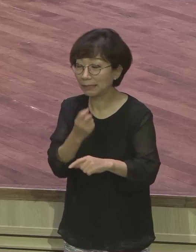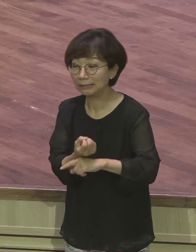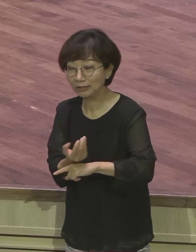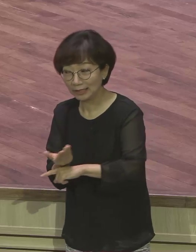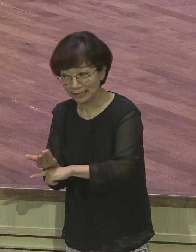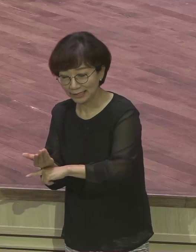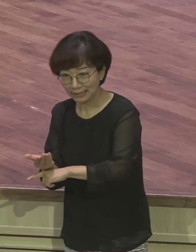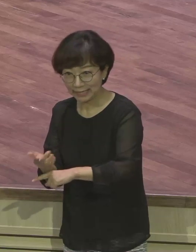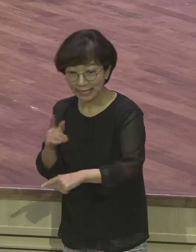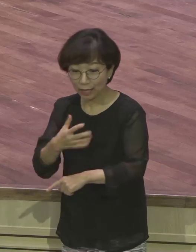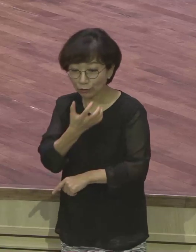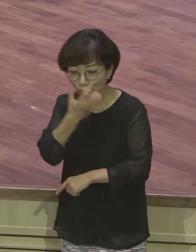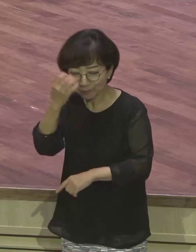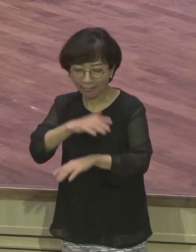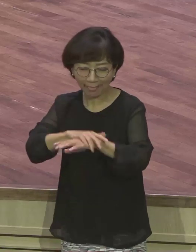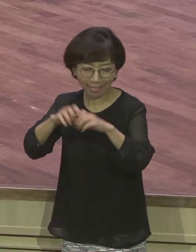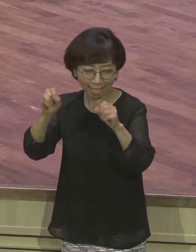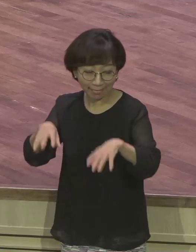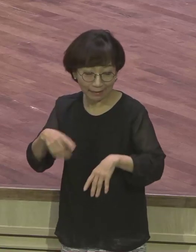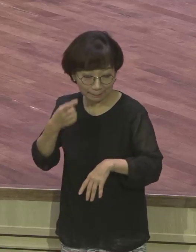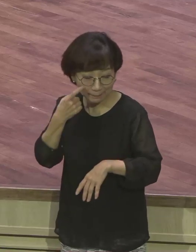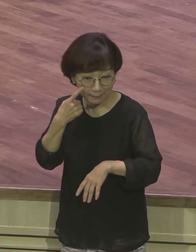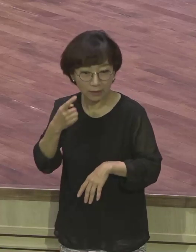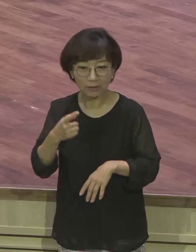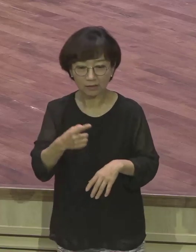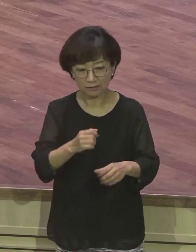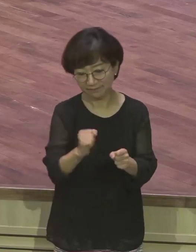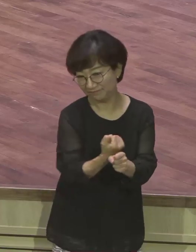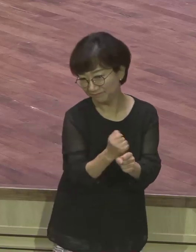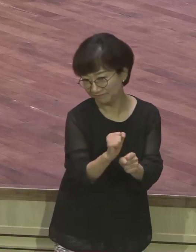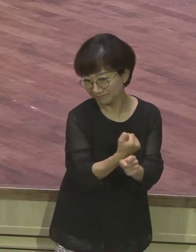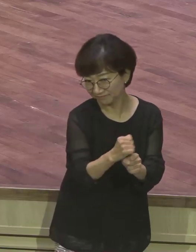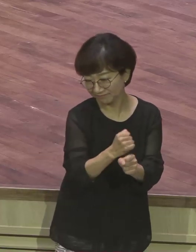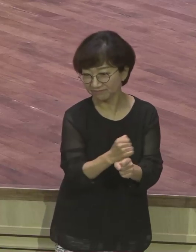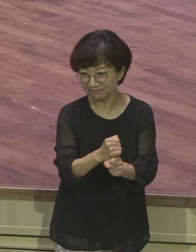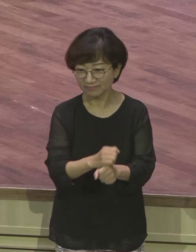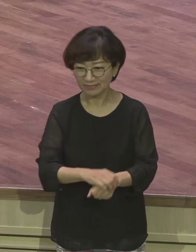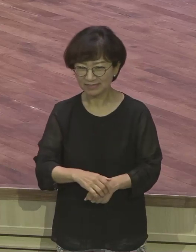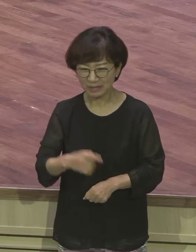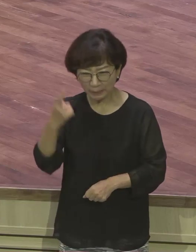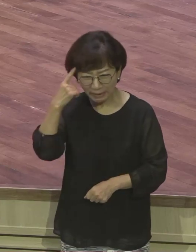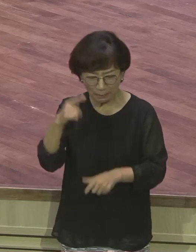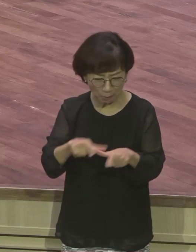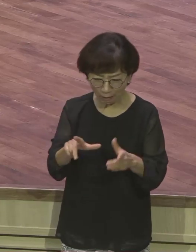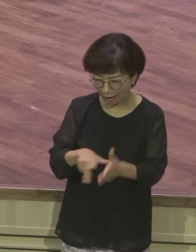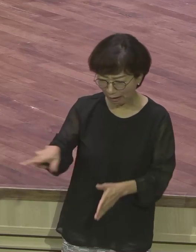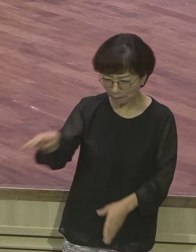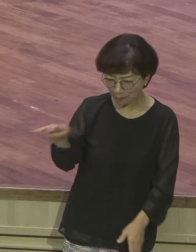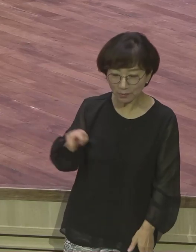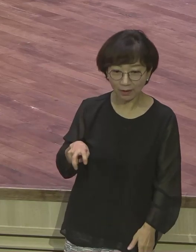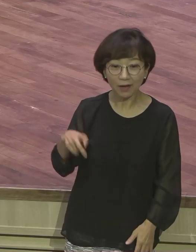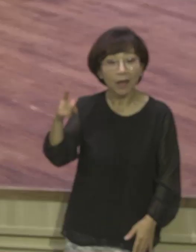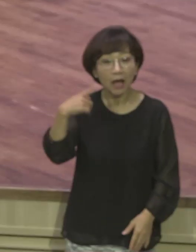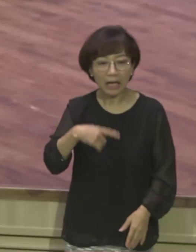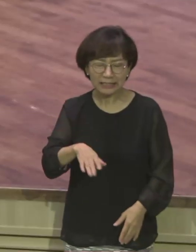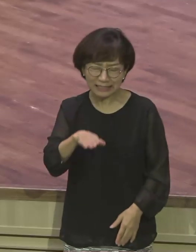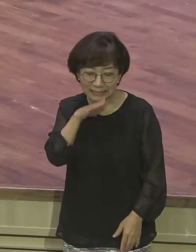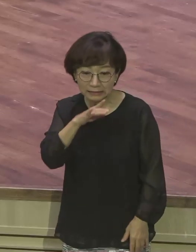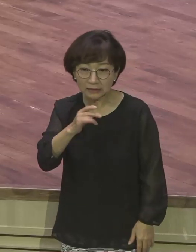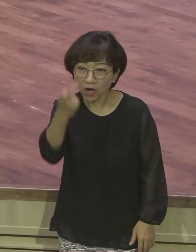볼 것이니라 하는지라. 평상시 앙금이 사이었던 이 형들은 배달한 형들이에요. 친형들 아니에요. 배달한